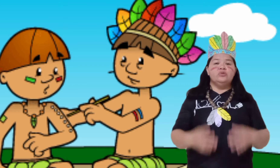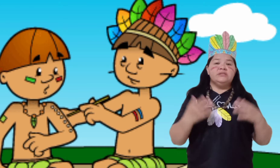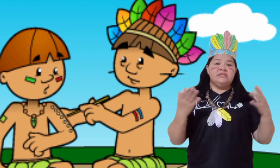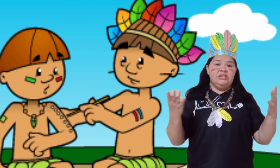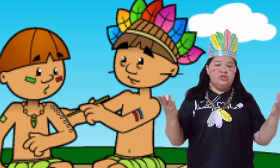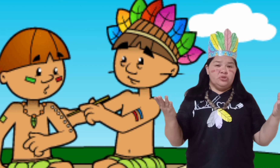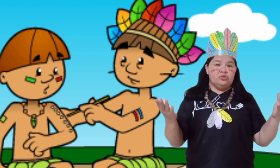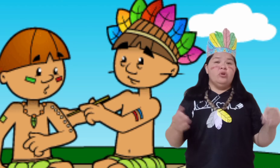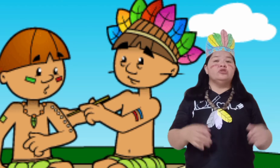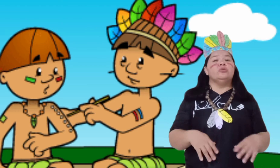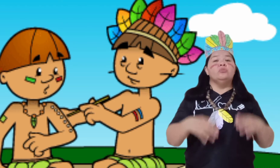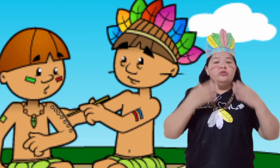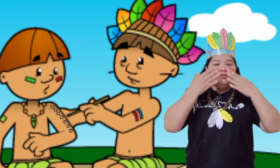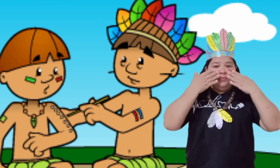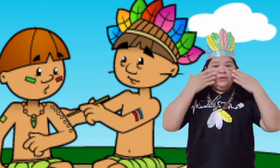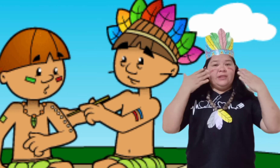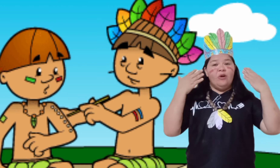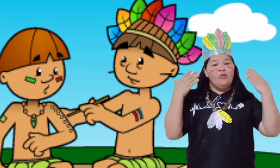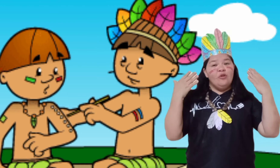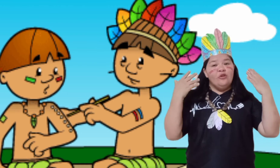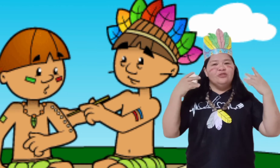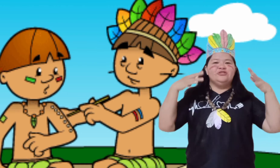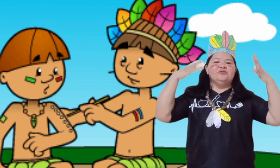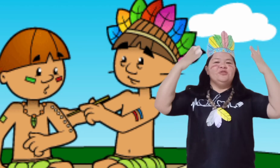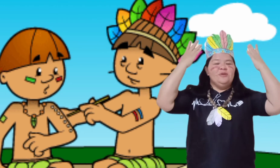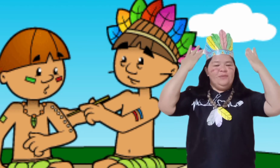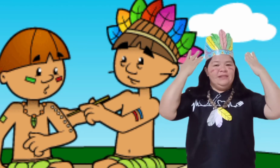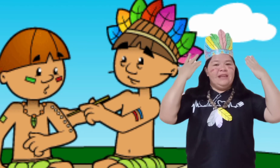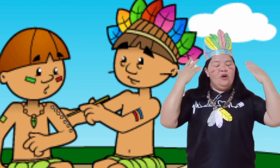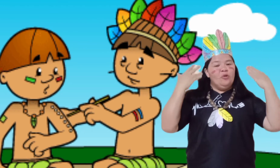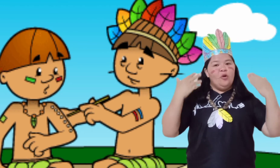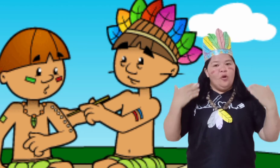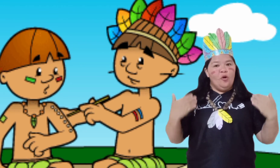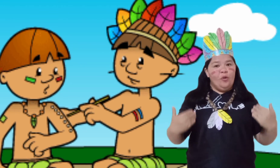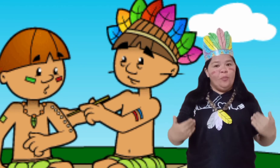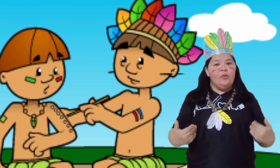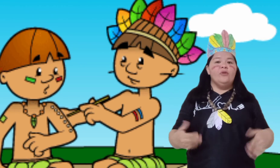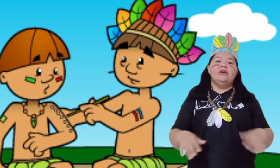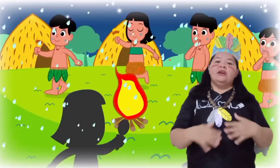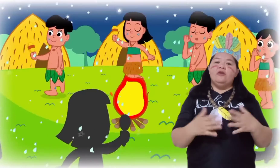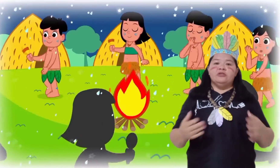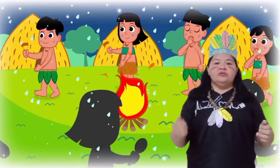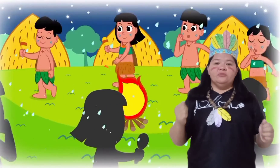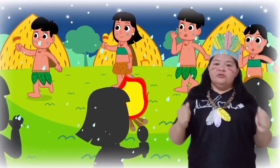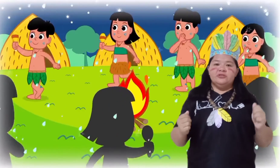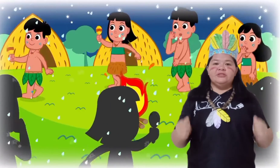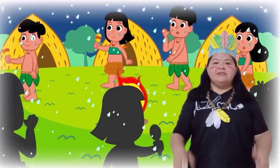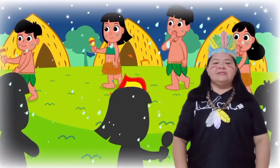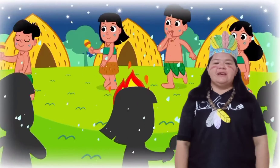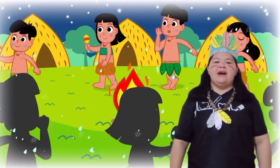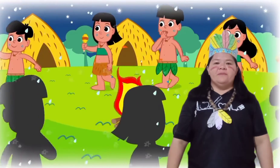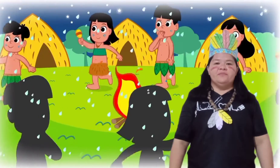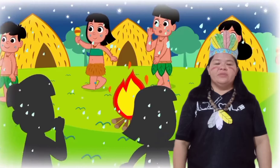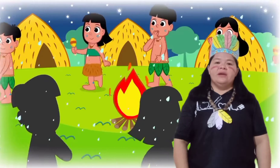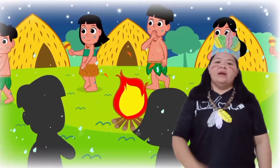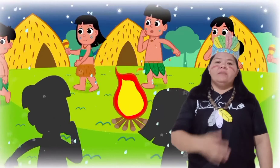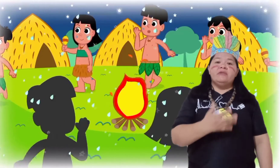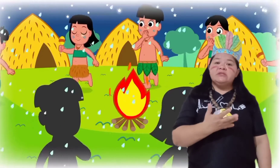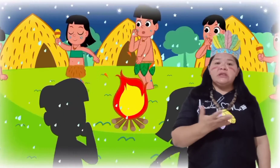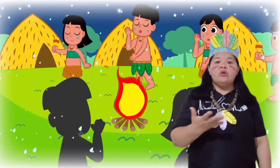Os índios gostam muito de pintar o rosto, pintar o corpo e gostam muito de dançar. Para você